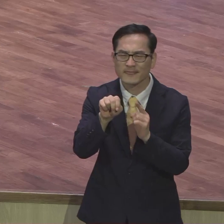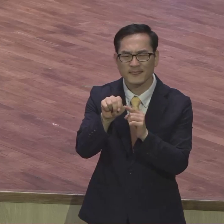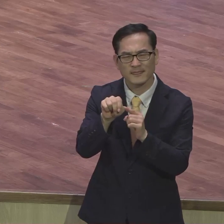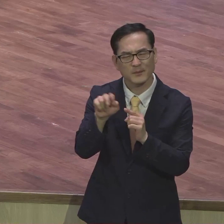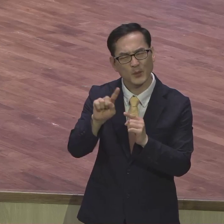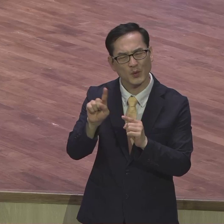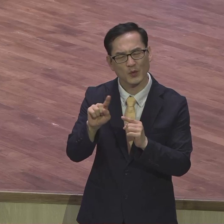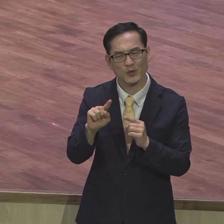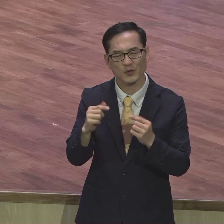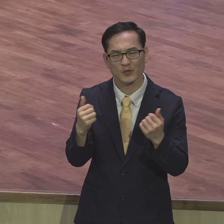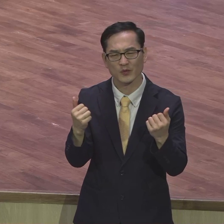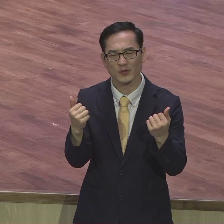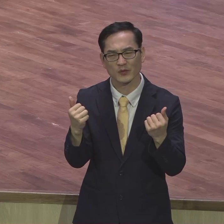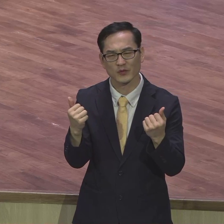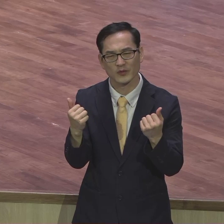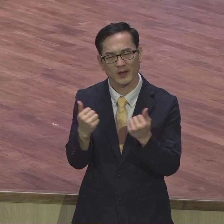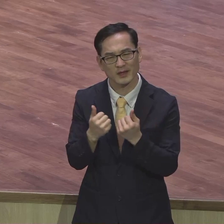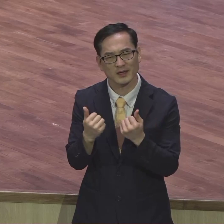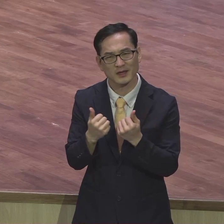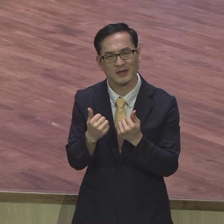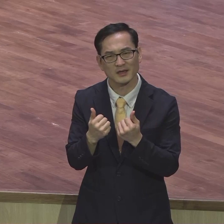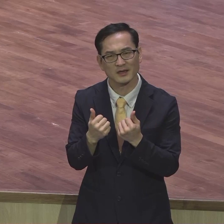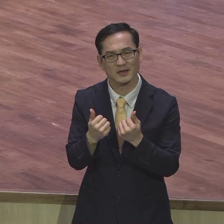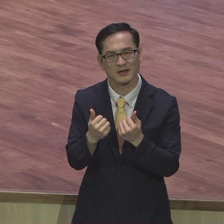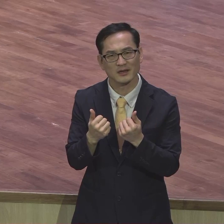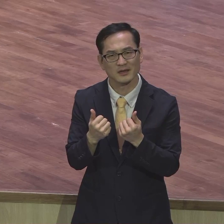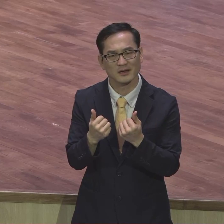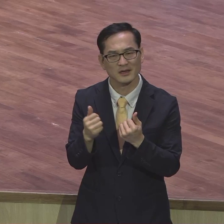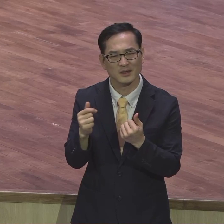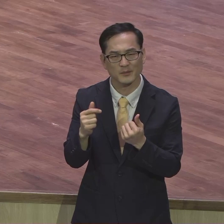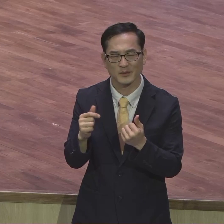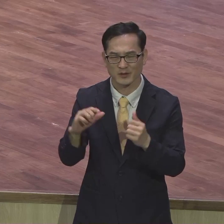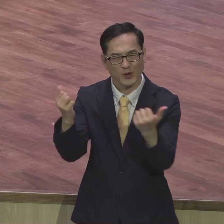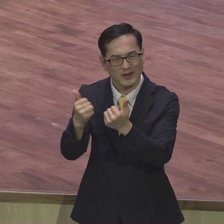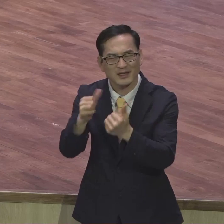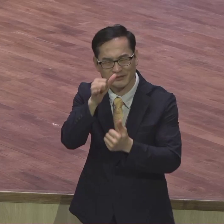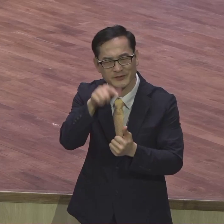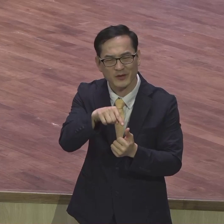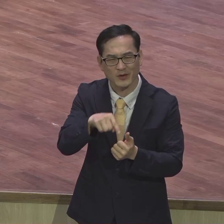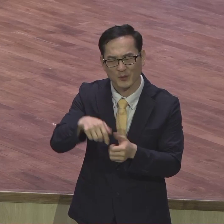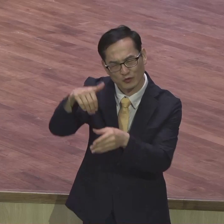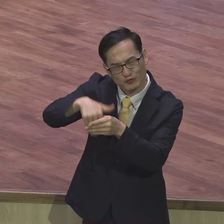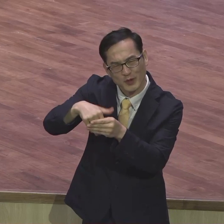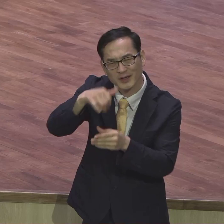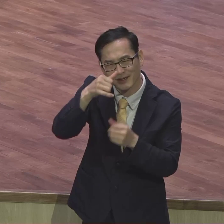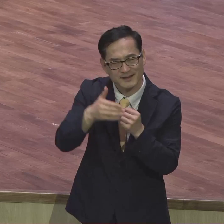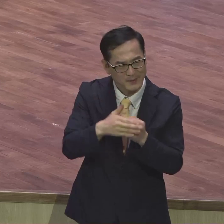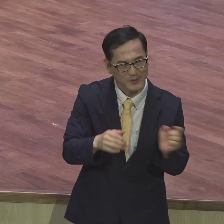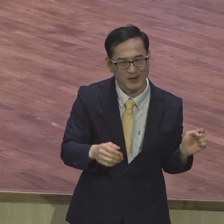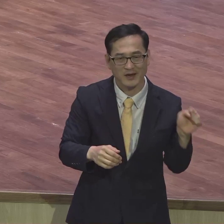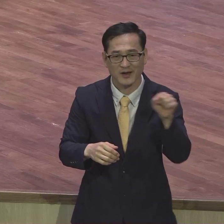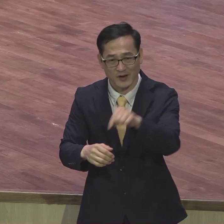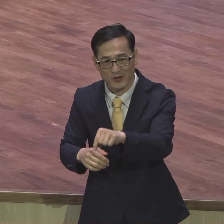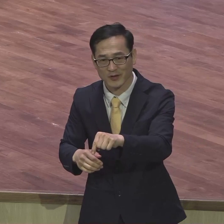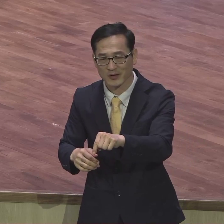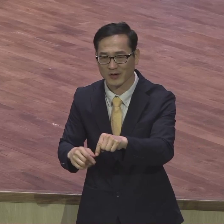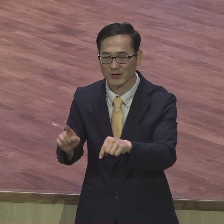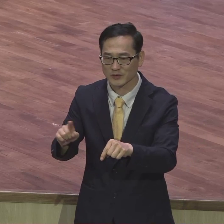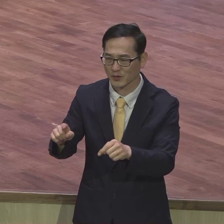나라가 이제 통과되어야 될 표가 있대요 그래서 이 바누아트도 한 표고 중국도 한 표고 미국도 한 표라